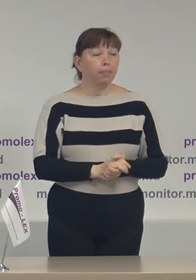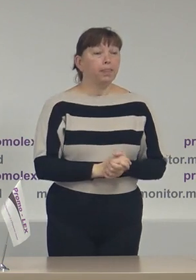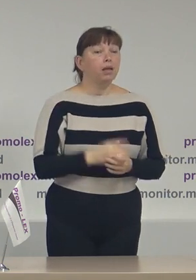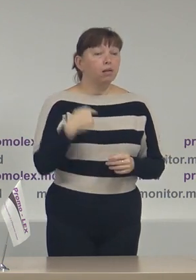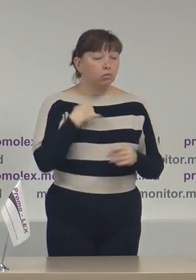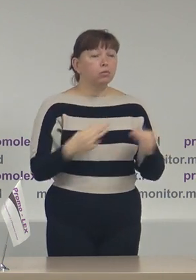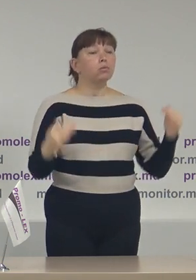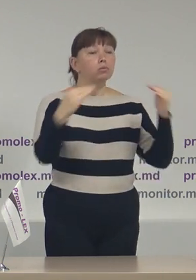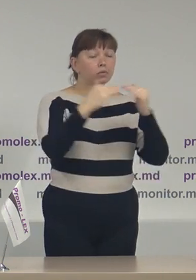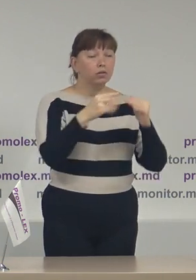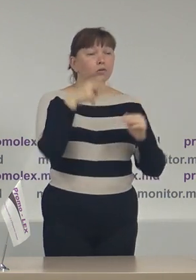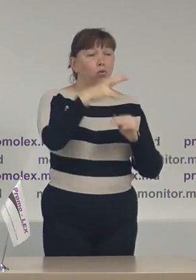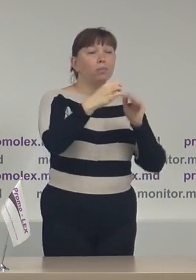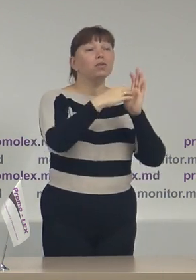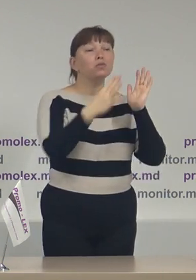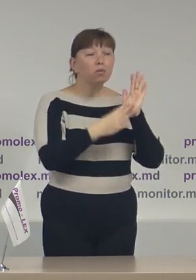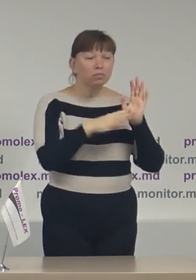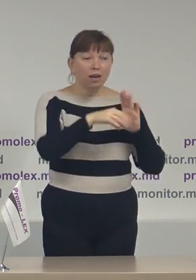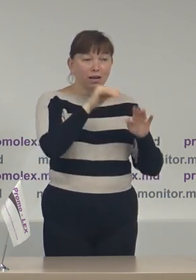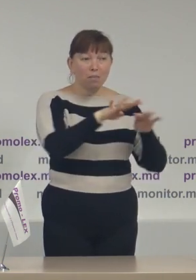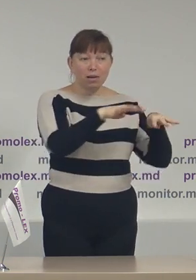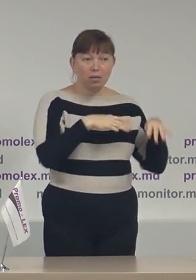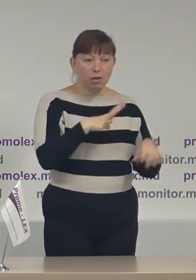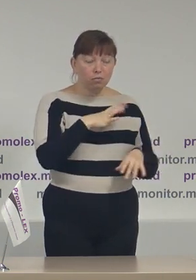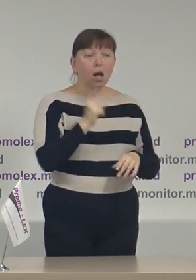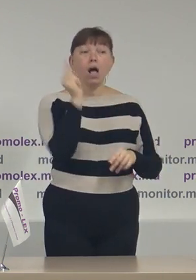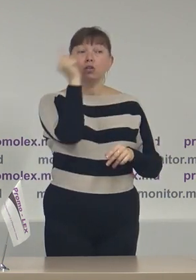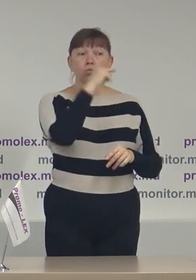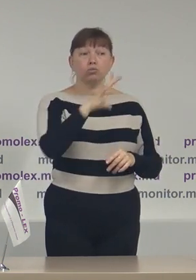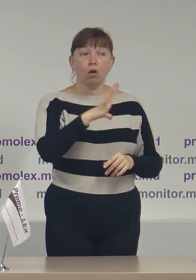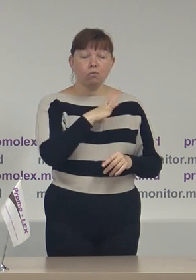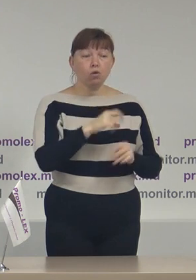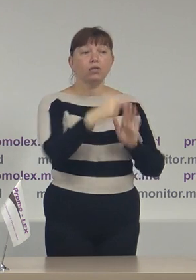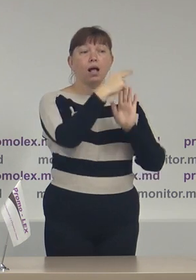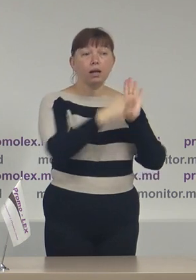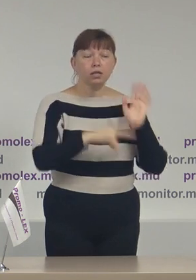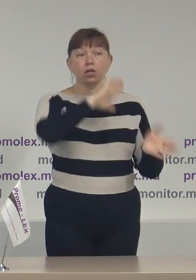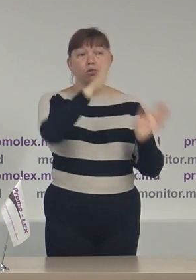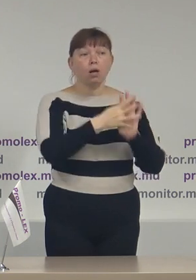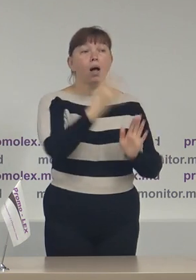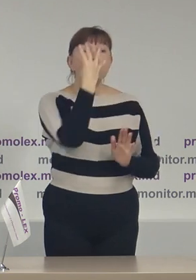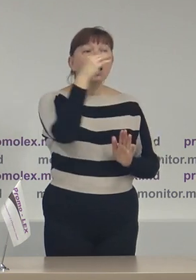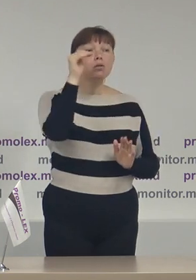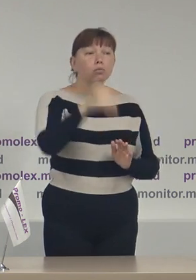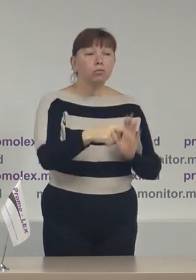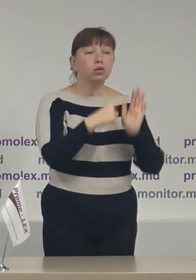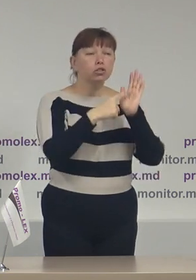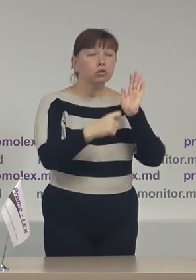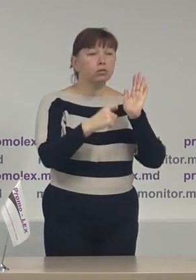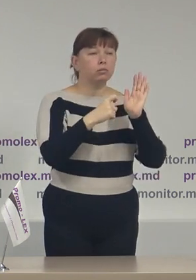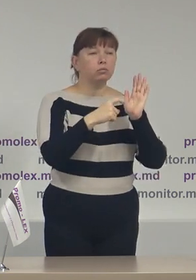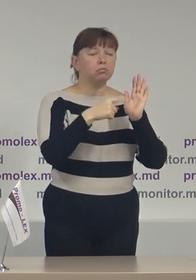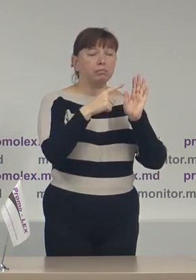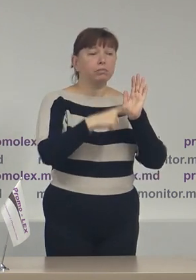și comparație cu scrutinul din 2019 parlamentar. Atunci au fost acreditați în total 4.165